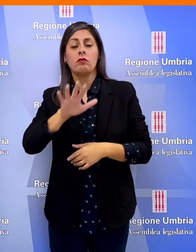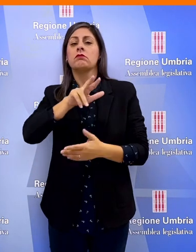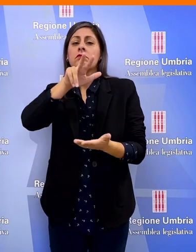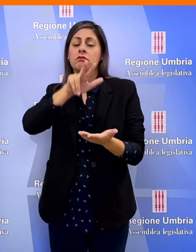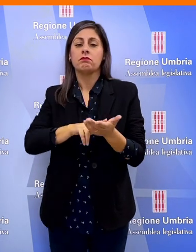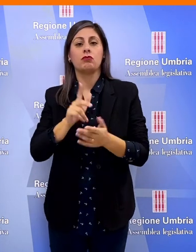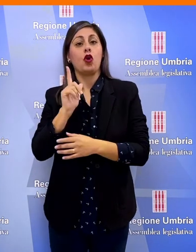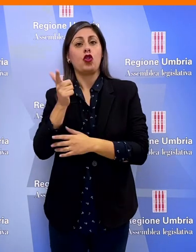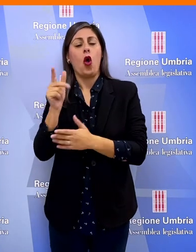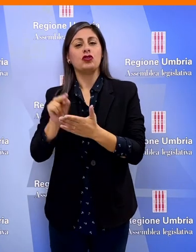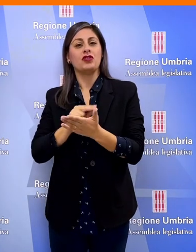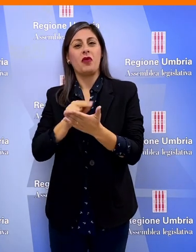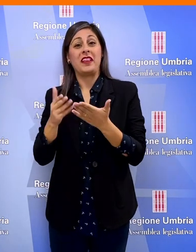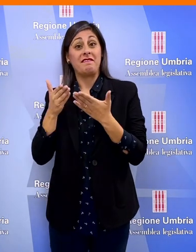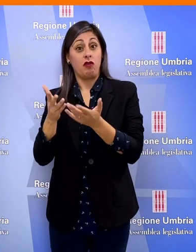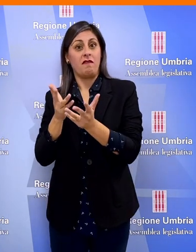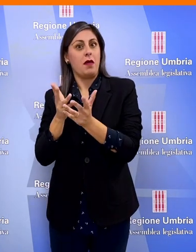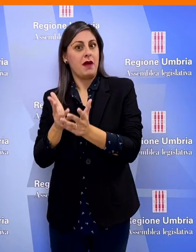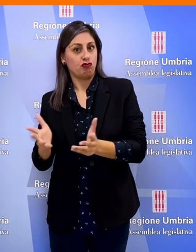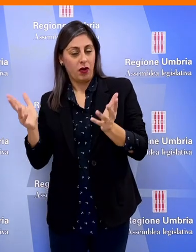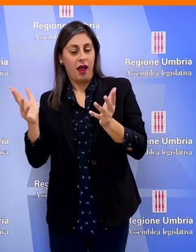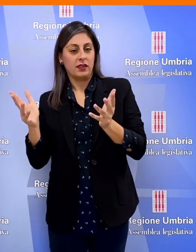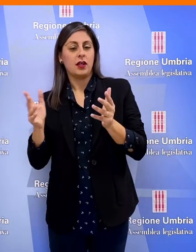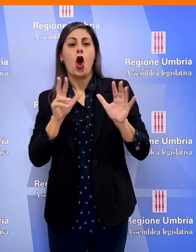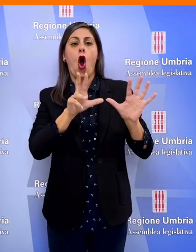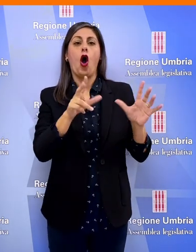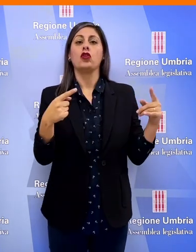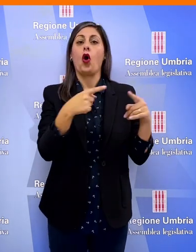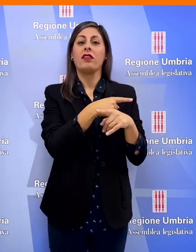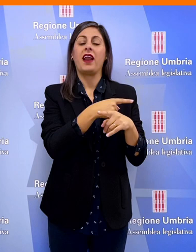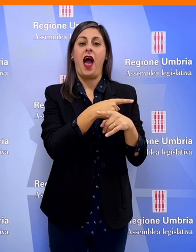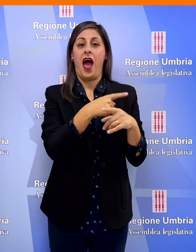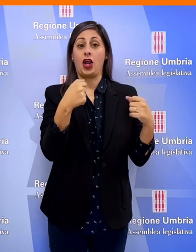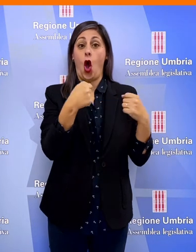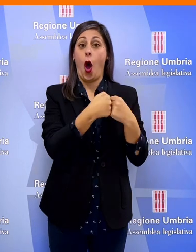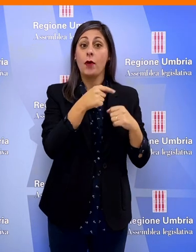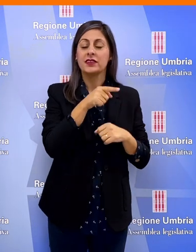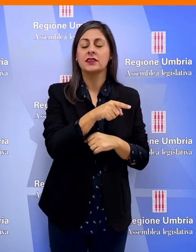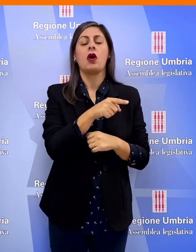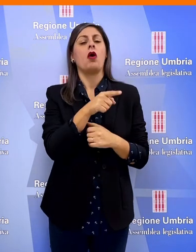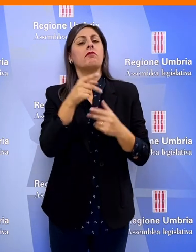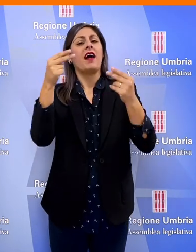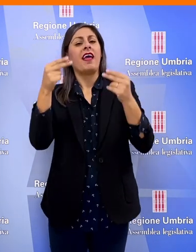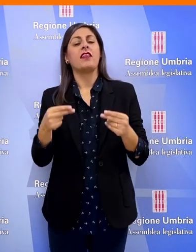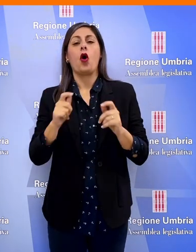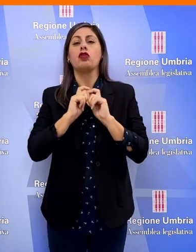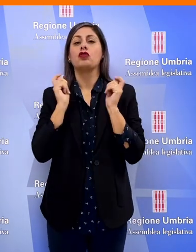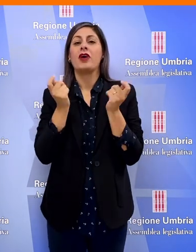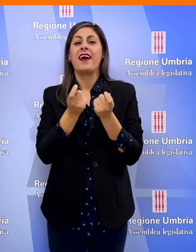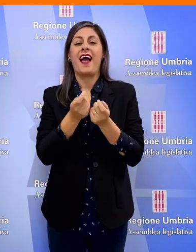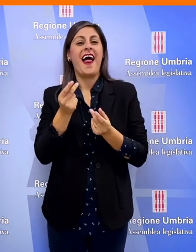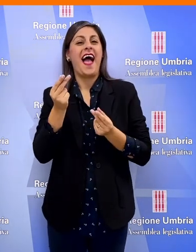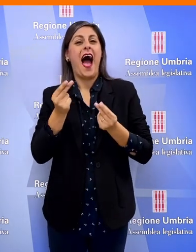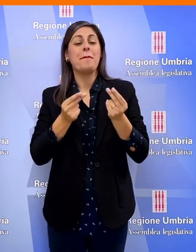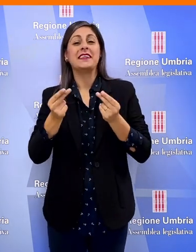approvato con 12 voti favorevoli della maggioranza e 8 contrari dell'opposizione il rendiconto generale